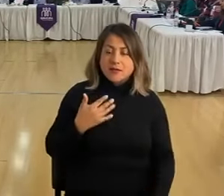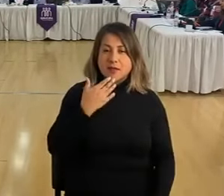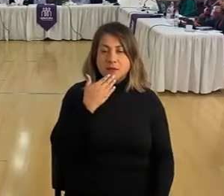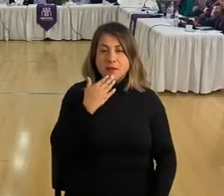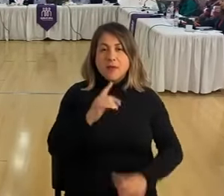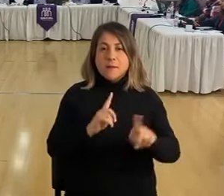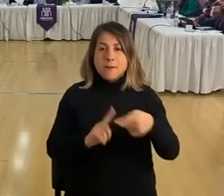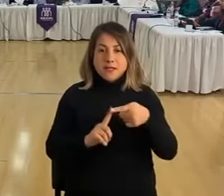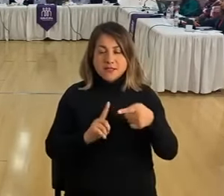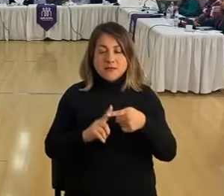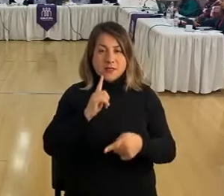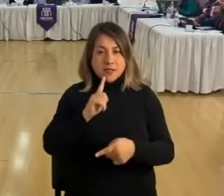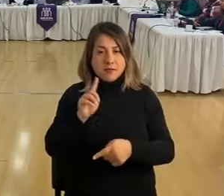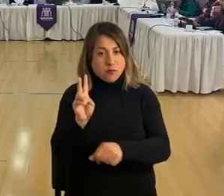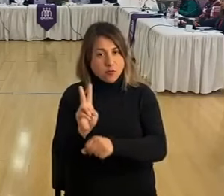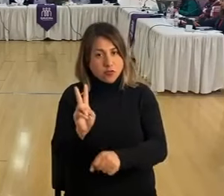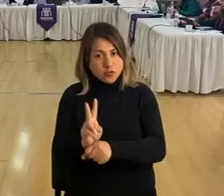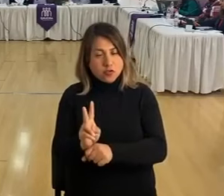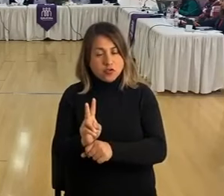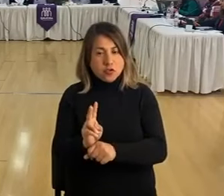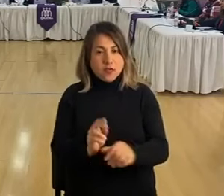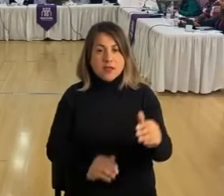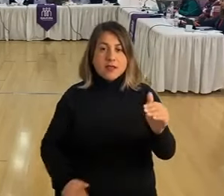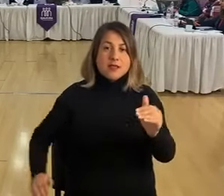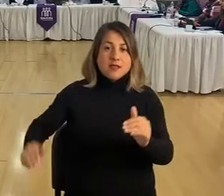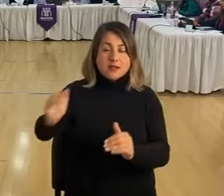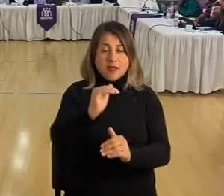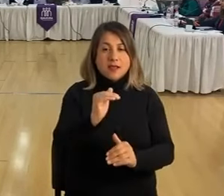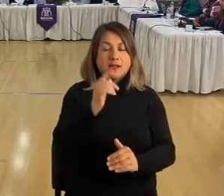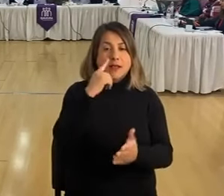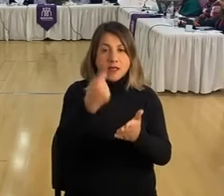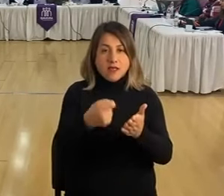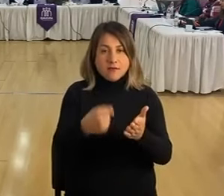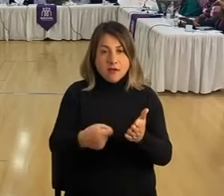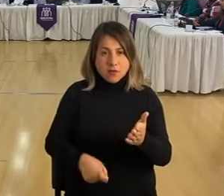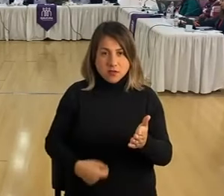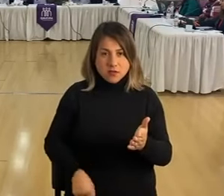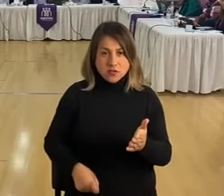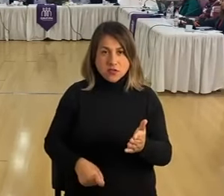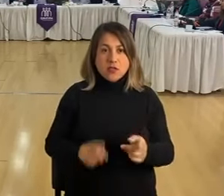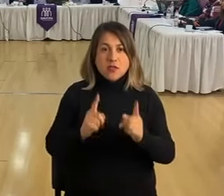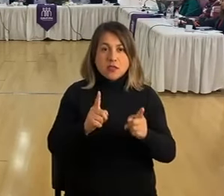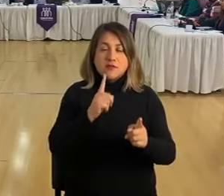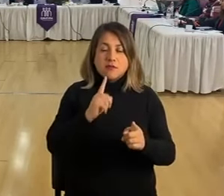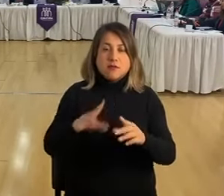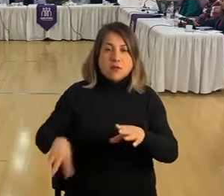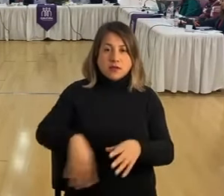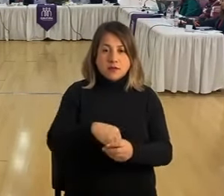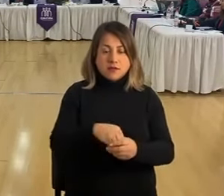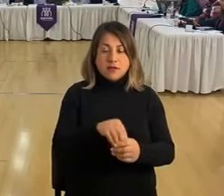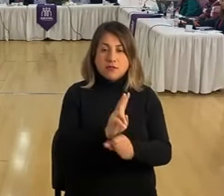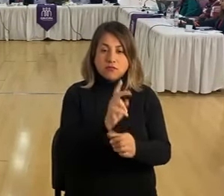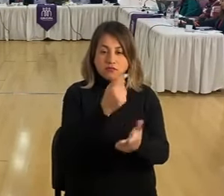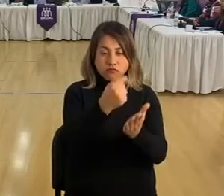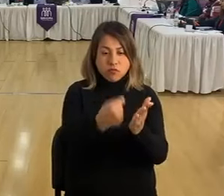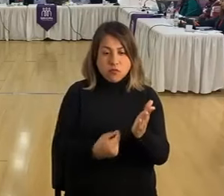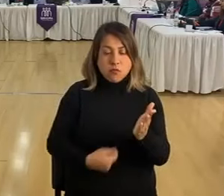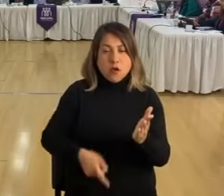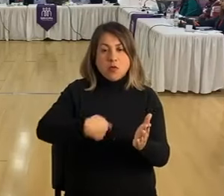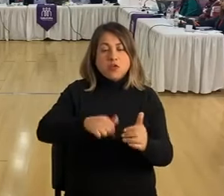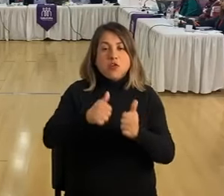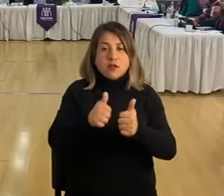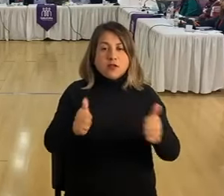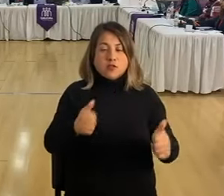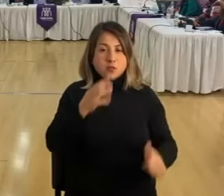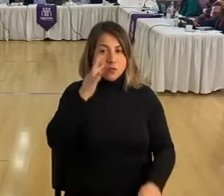participando los docentes de alta evaluación para que sean parte de esta evaluación docente para nuestros director y